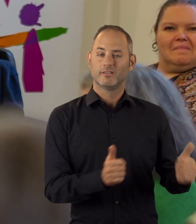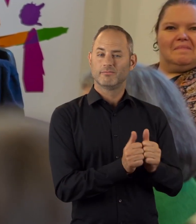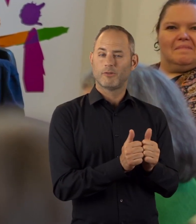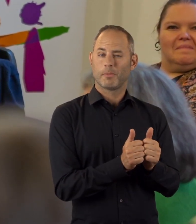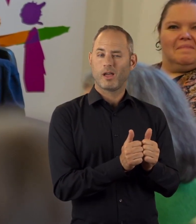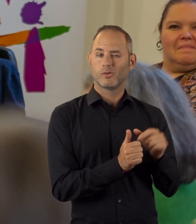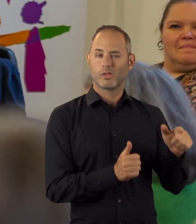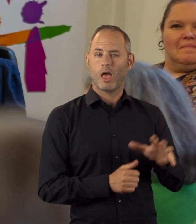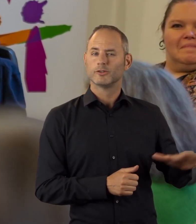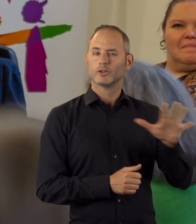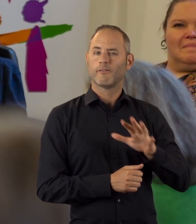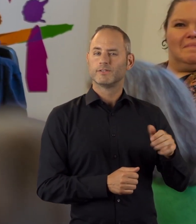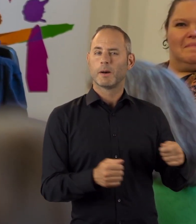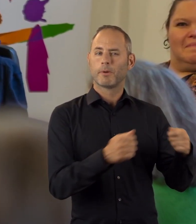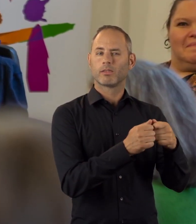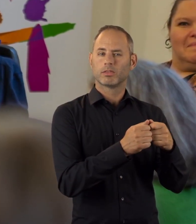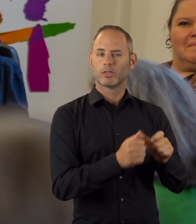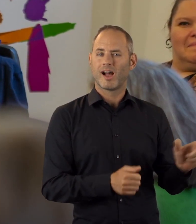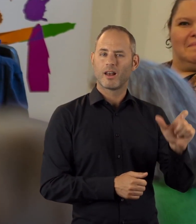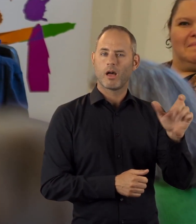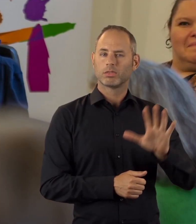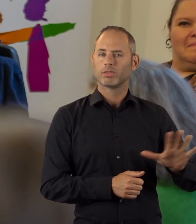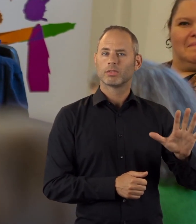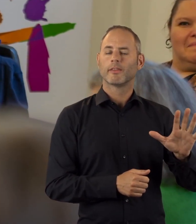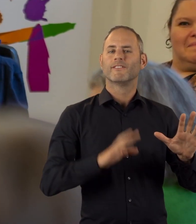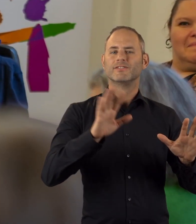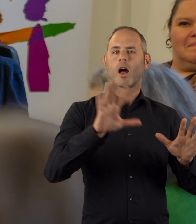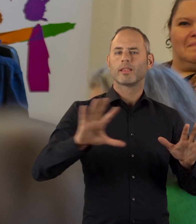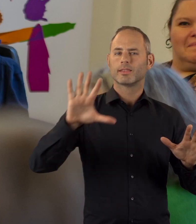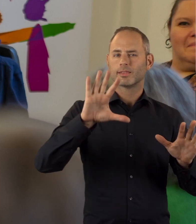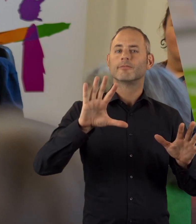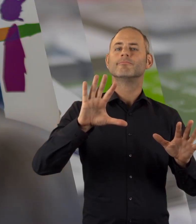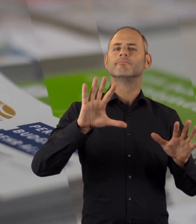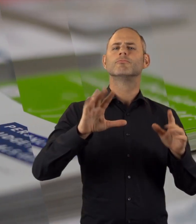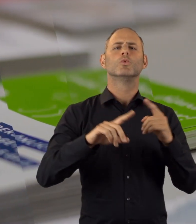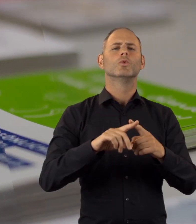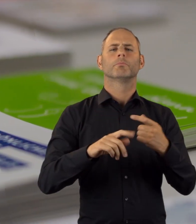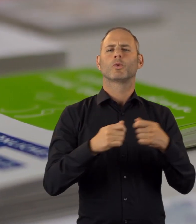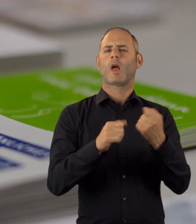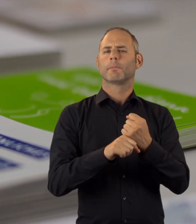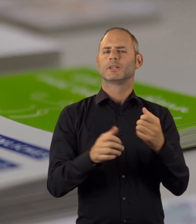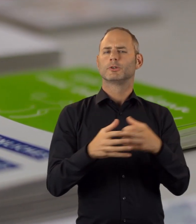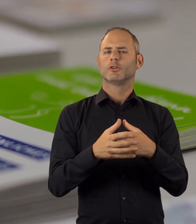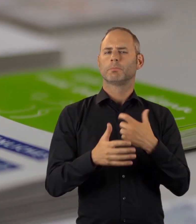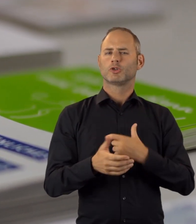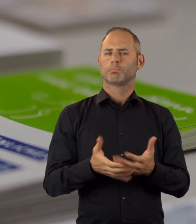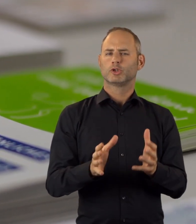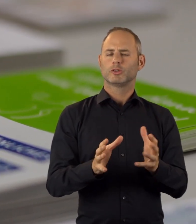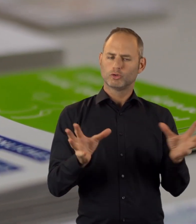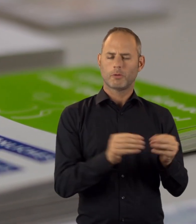Kooperation mit den Landschaftsverbänden Rheinland und Westfalen-Nippe sowie der Bundesarbeitsgemeinschaft Persönliches Budget entwickelt und von den